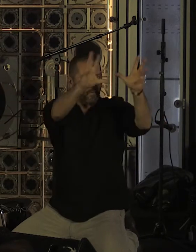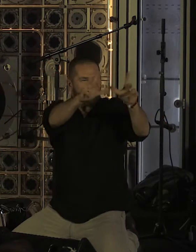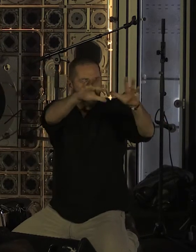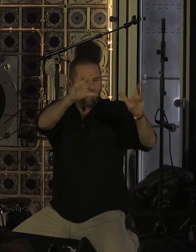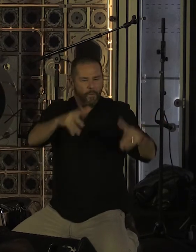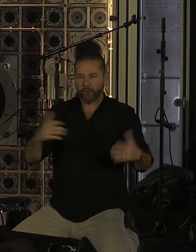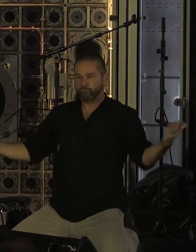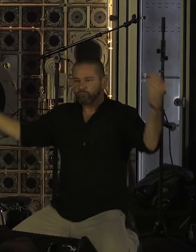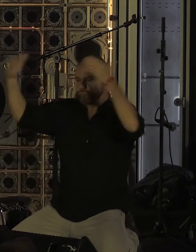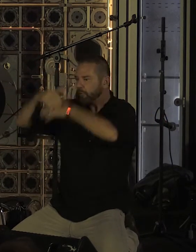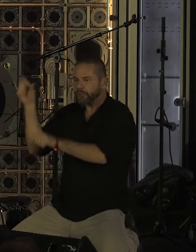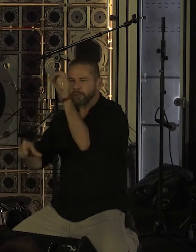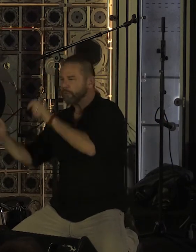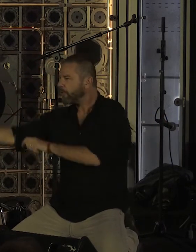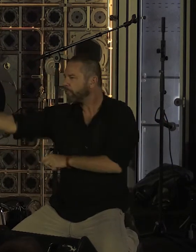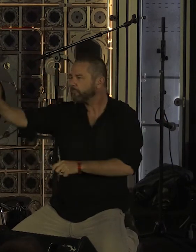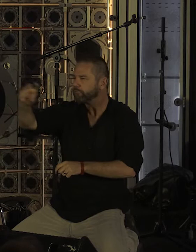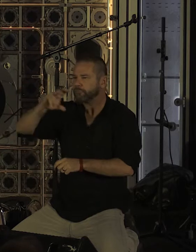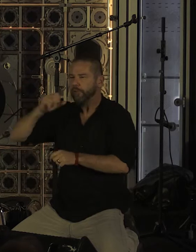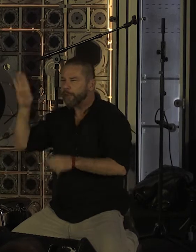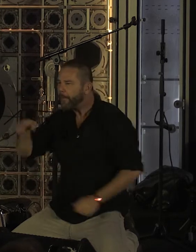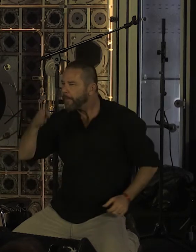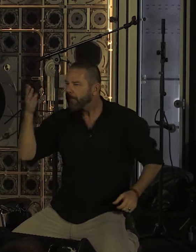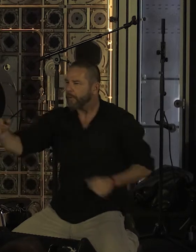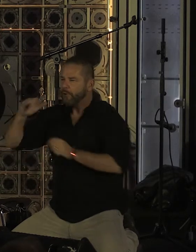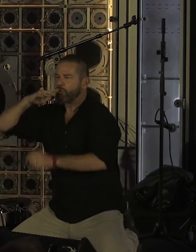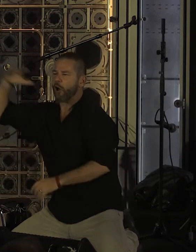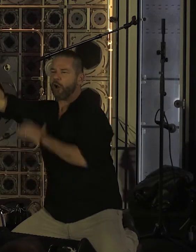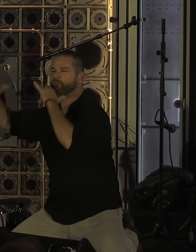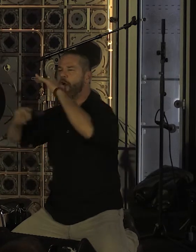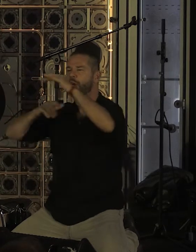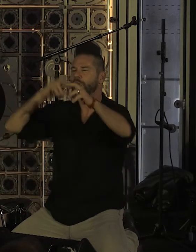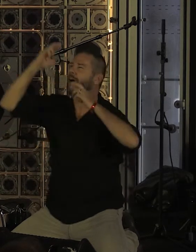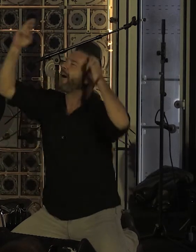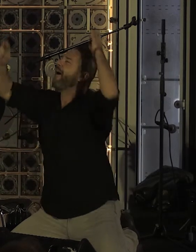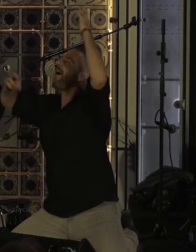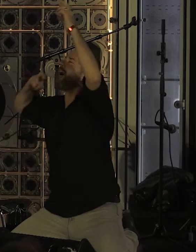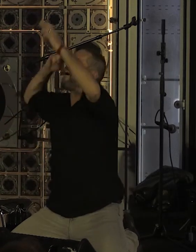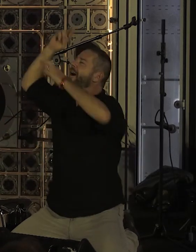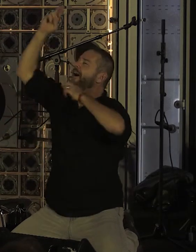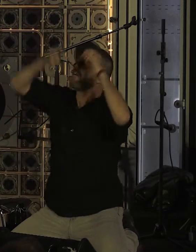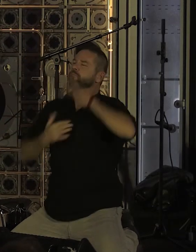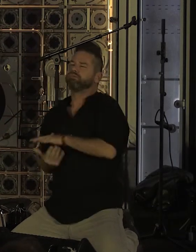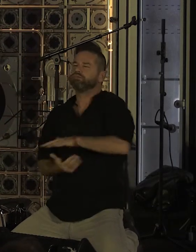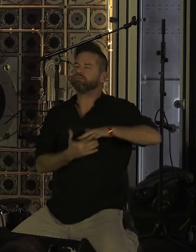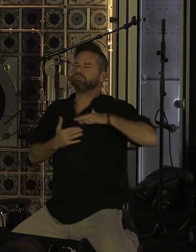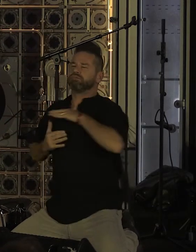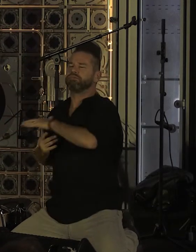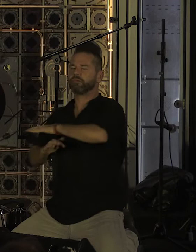rêves étouffés Un homme, une femme, comme un nuage